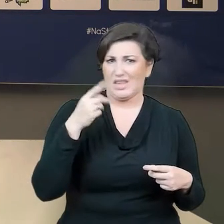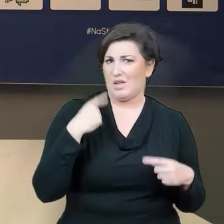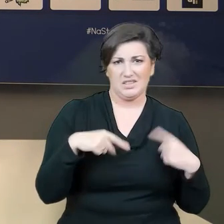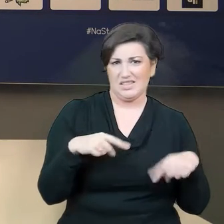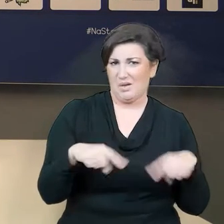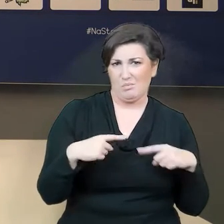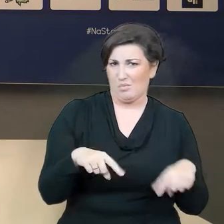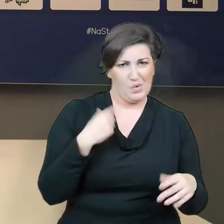serię.